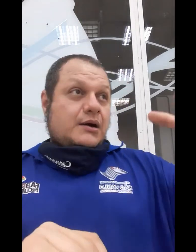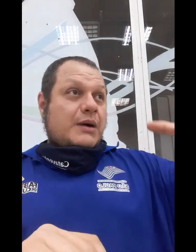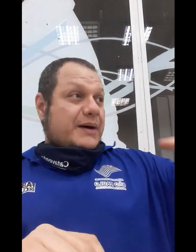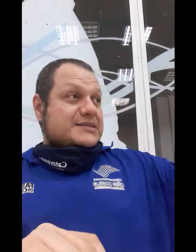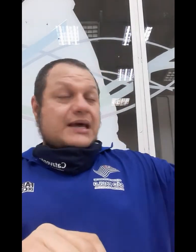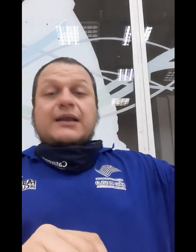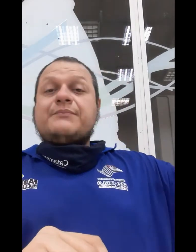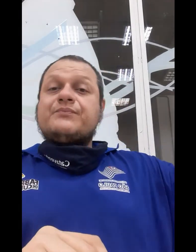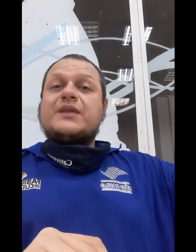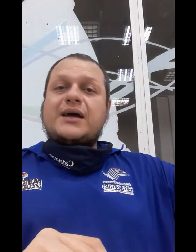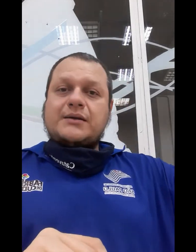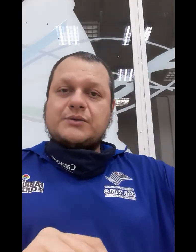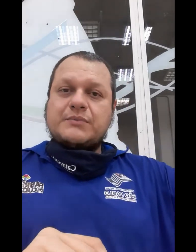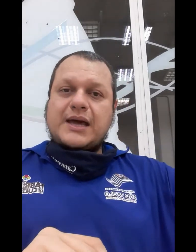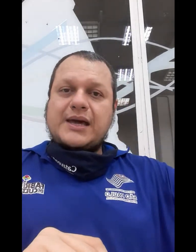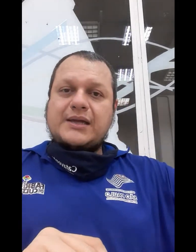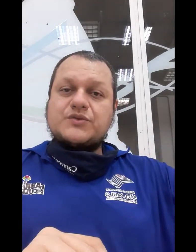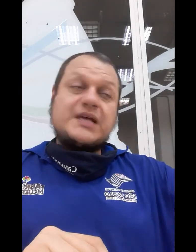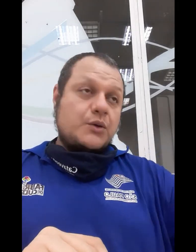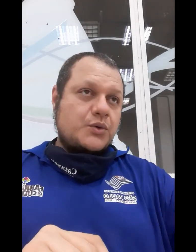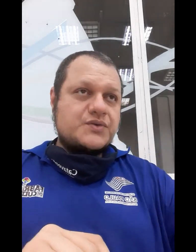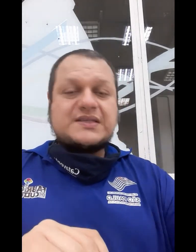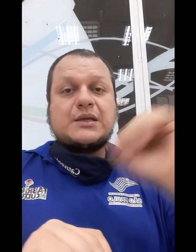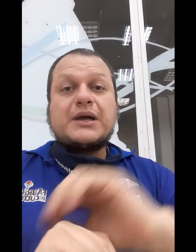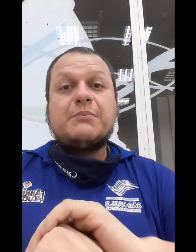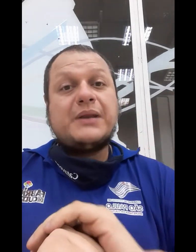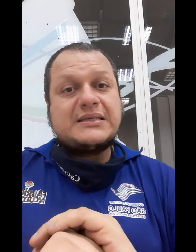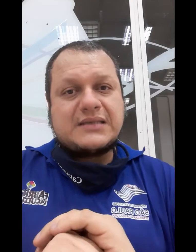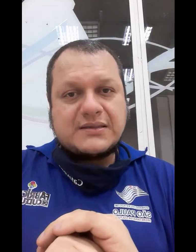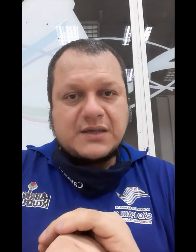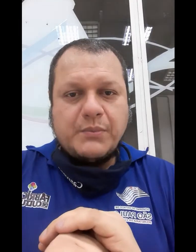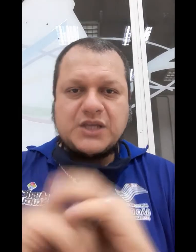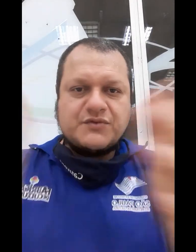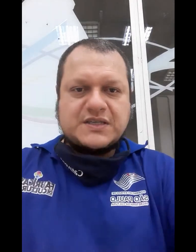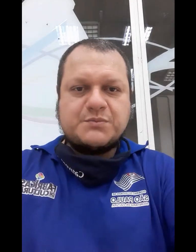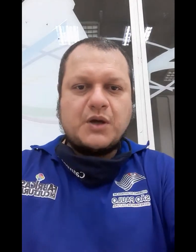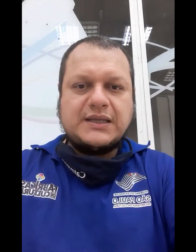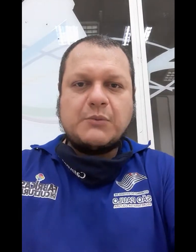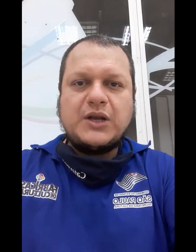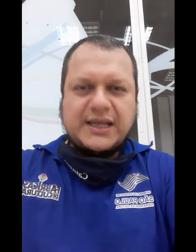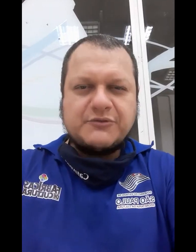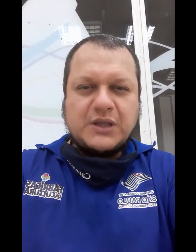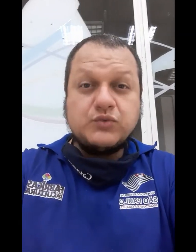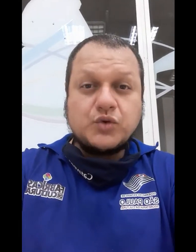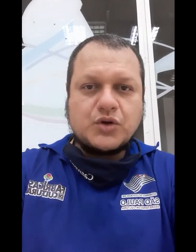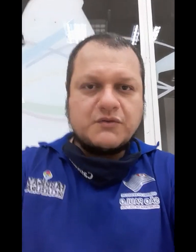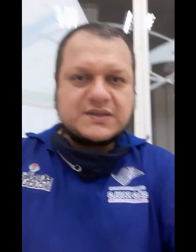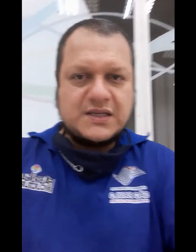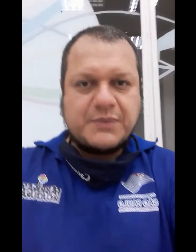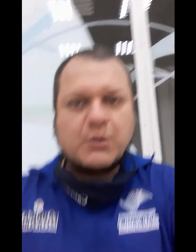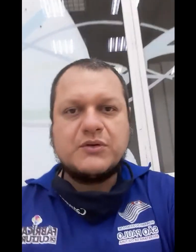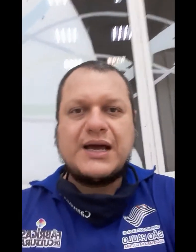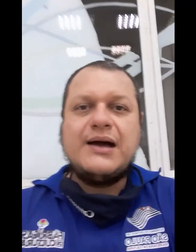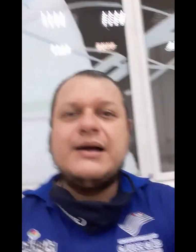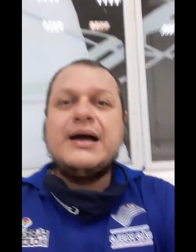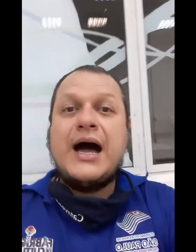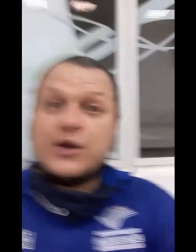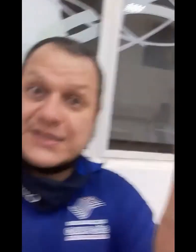uma parcela dos alunos estão aqui presencialmente, vocês podem dar uma olhada, vou dar um tour com vocês para como está a nossa